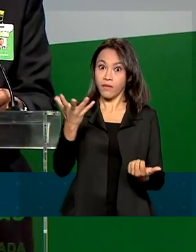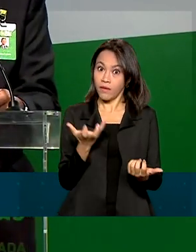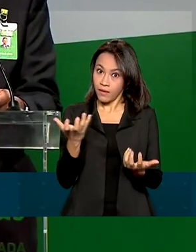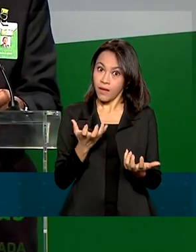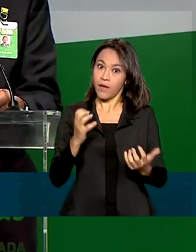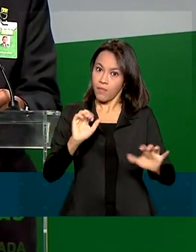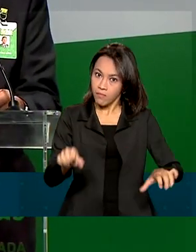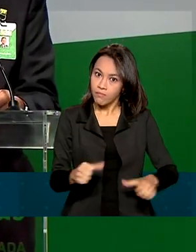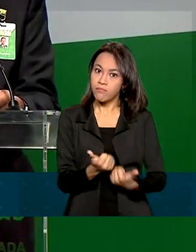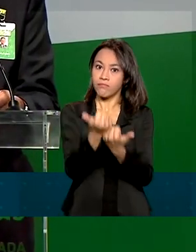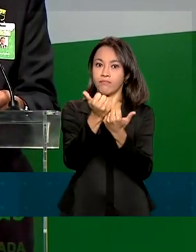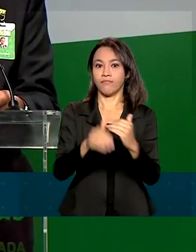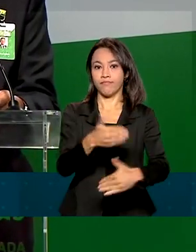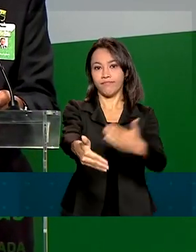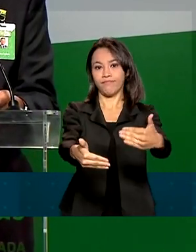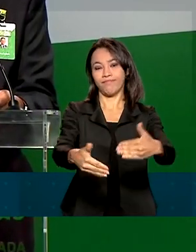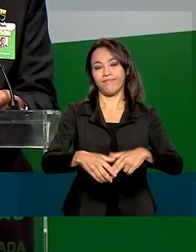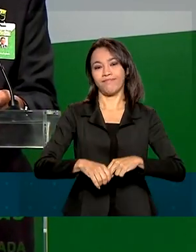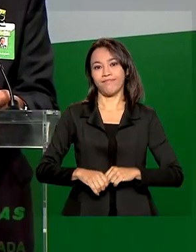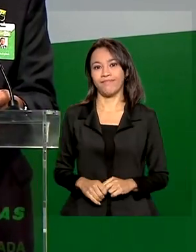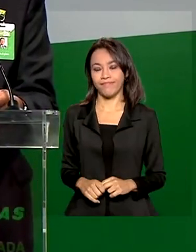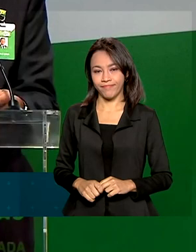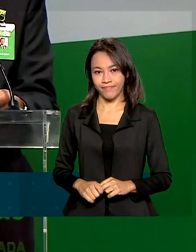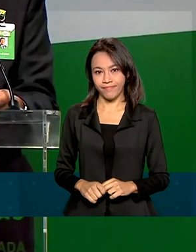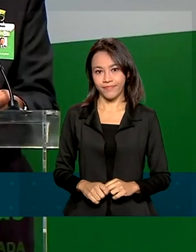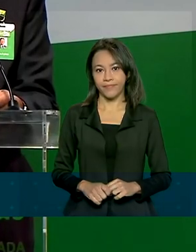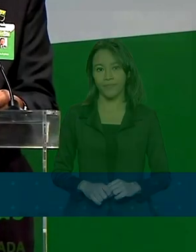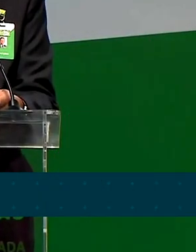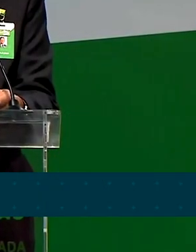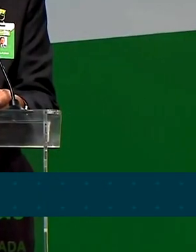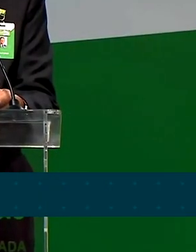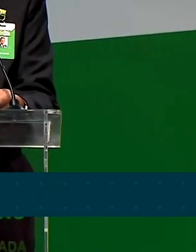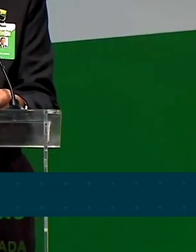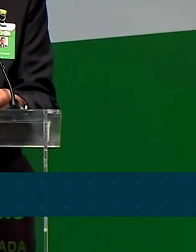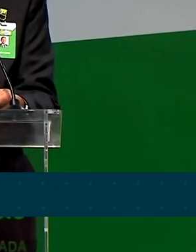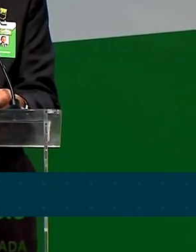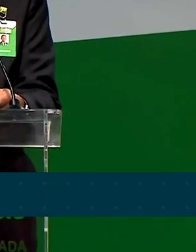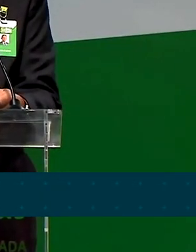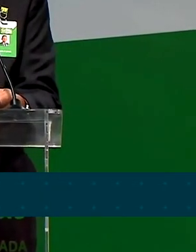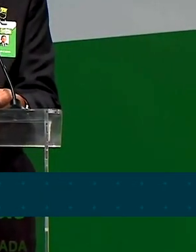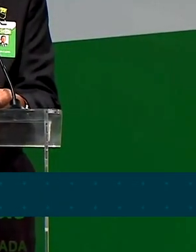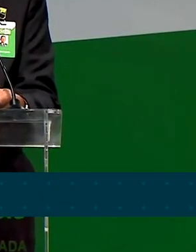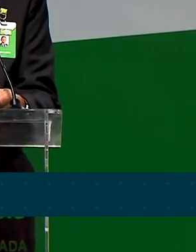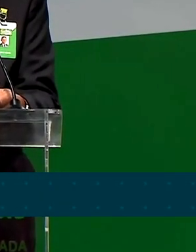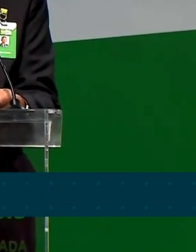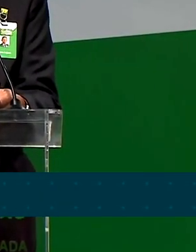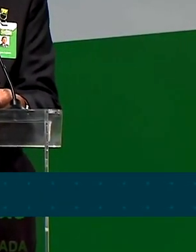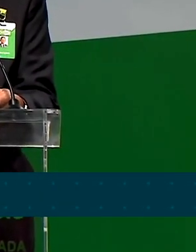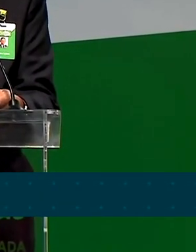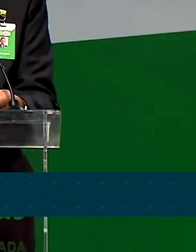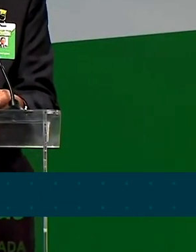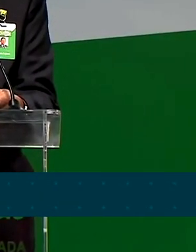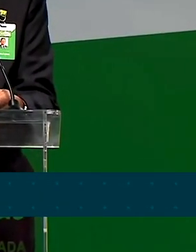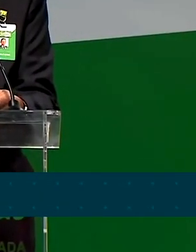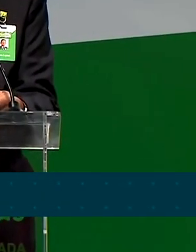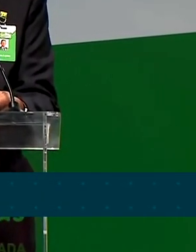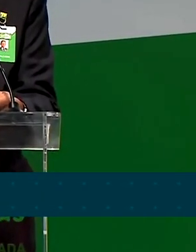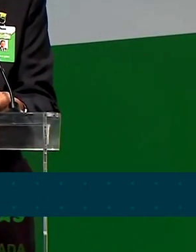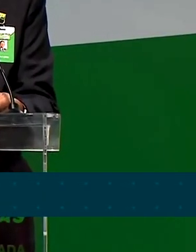petroquímico. Mais que um conjunto de instalações e de unidades de processamento, estamos tratando de um projeto